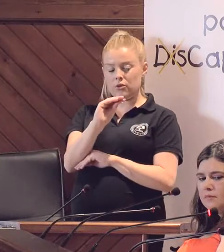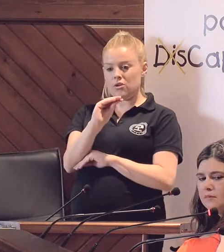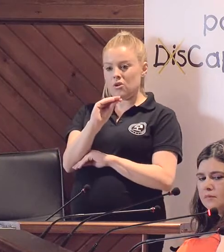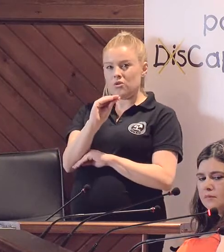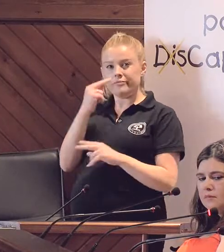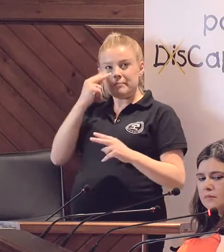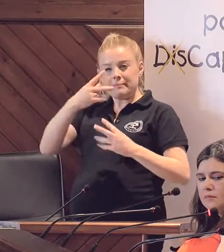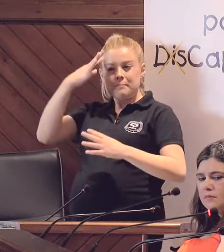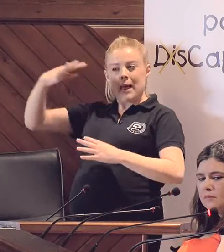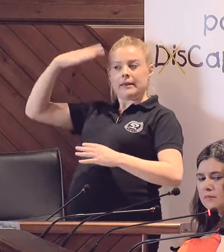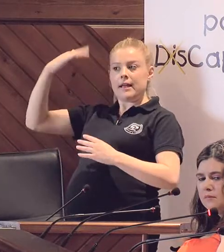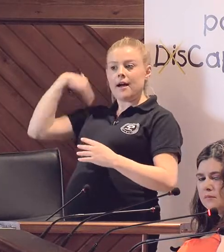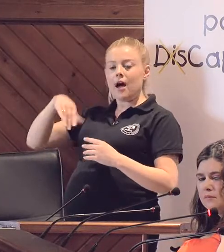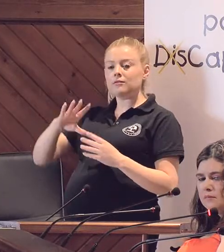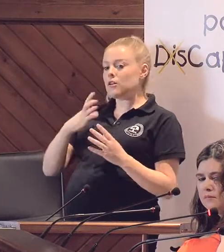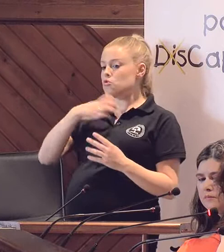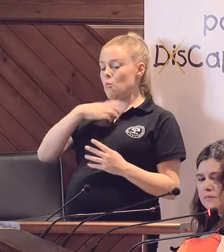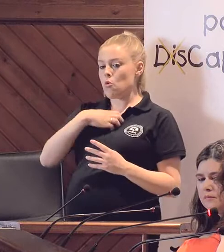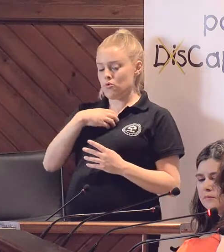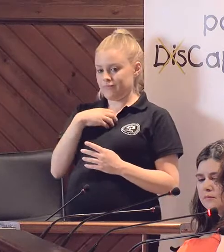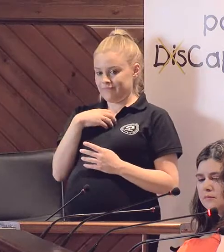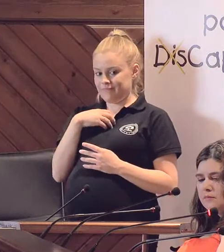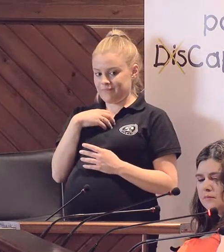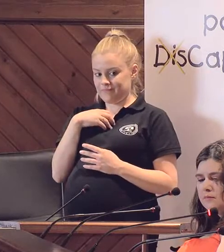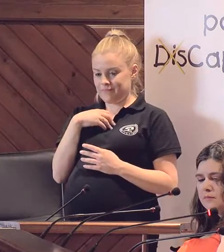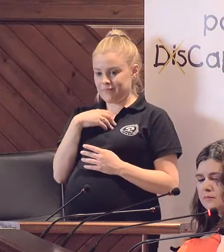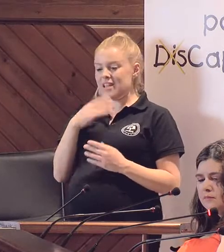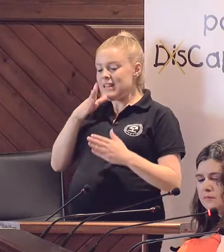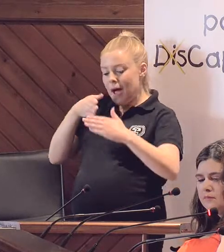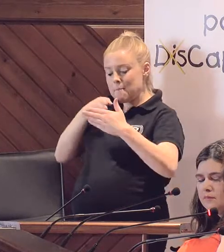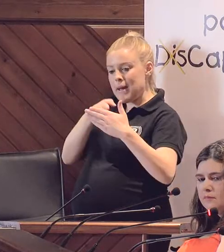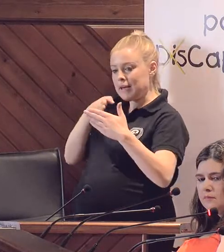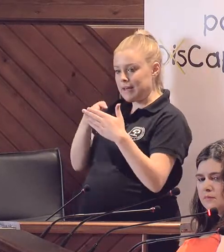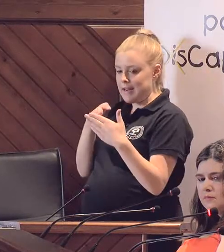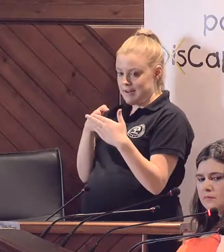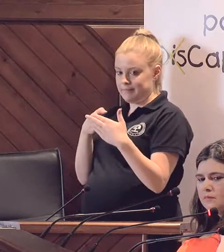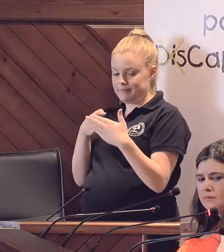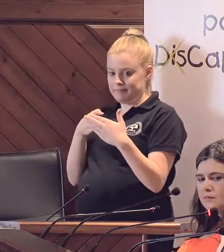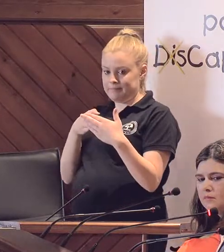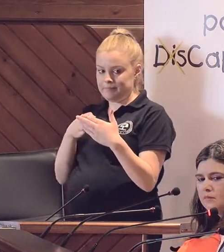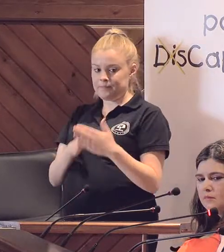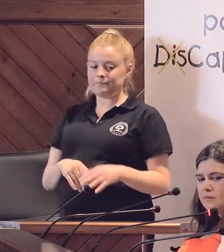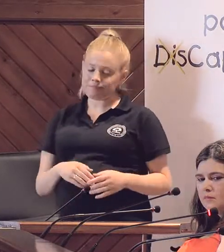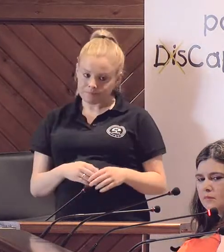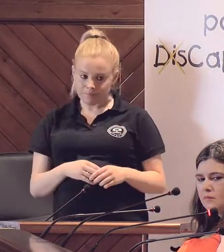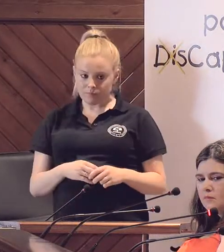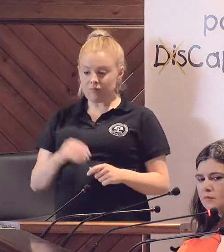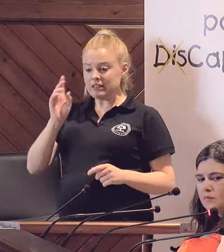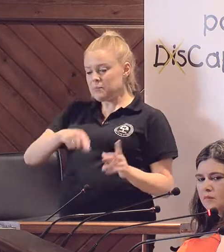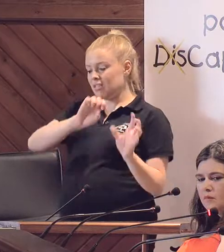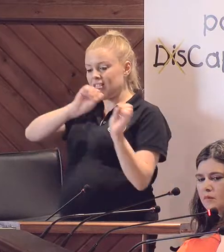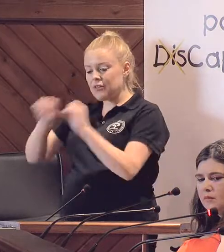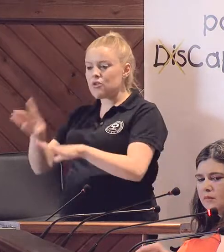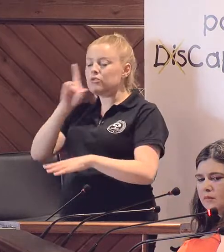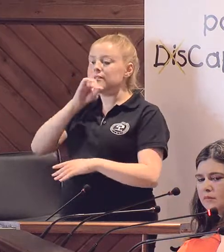puede seguir siendo. Son el conducto que canaliza y torpedea barreras de indiferencia, inoperancia, desidia, dejación y